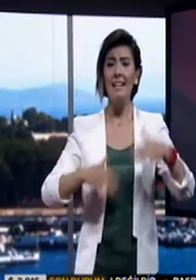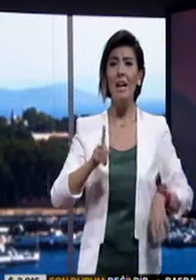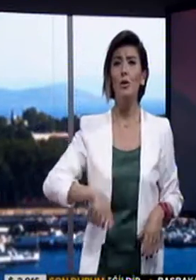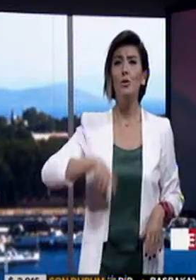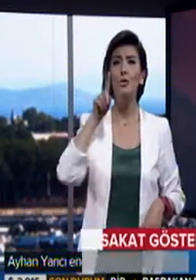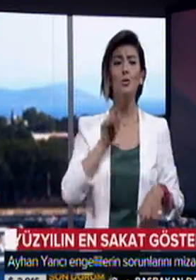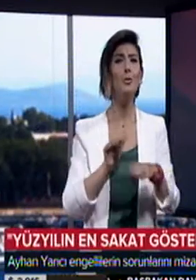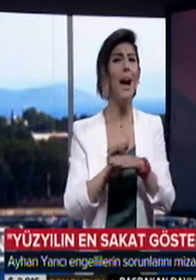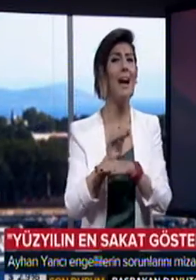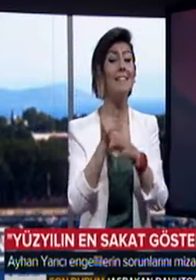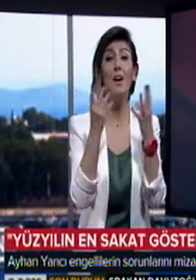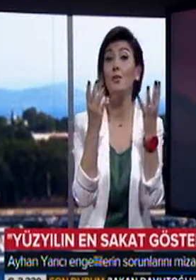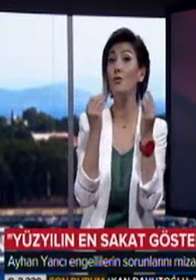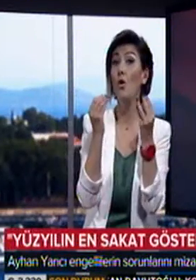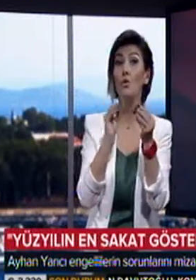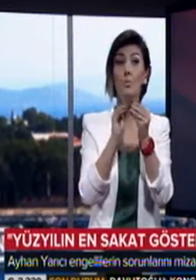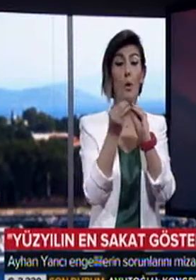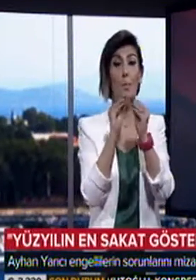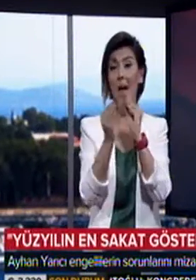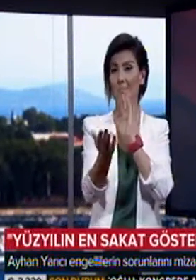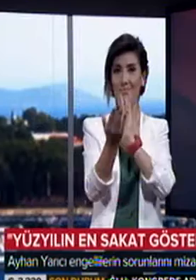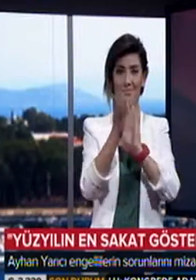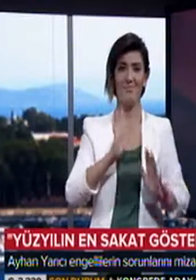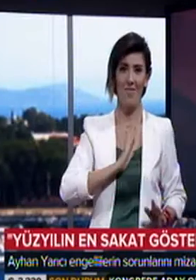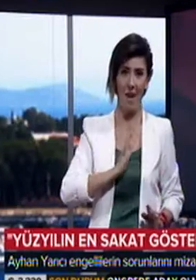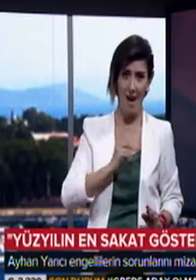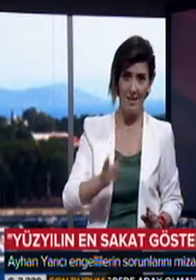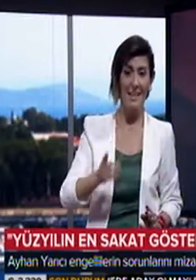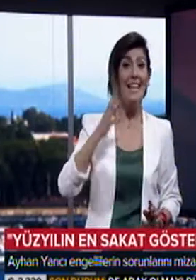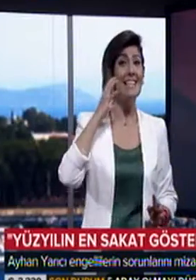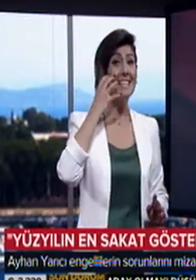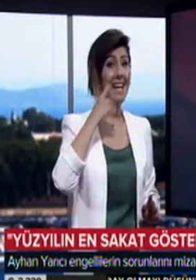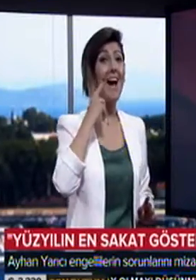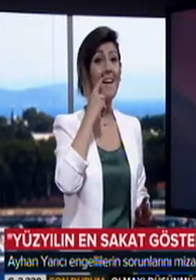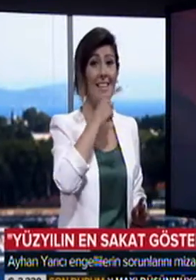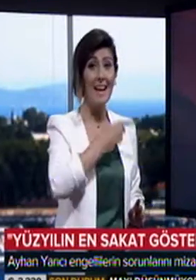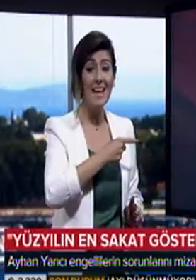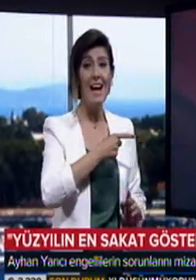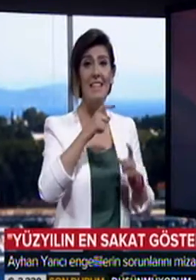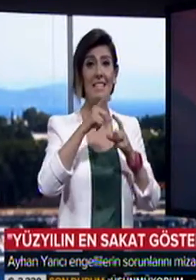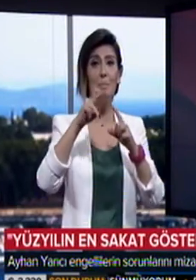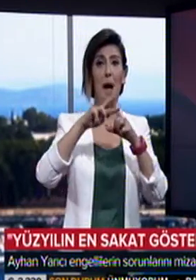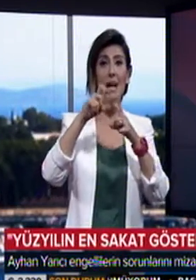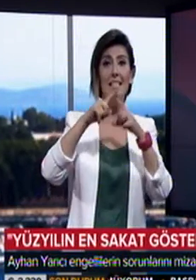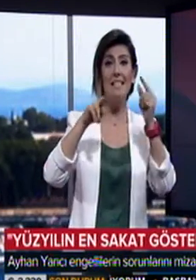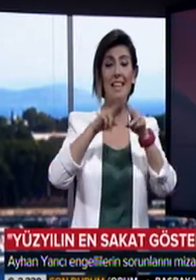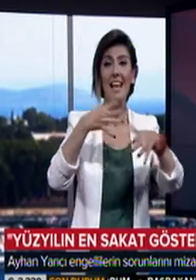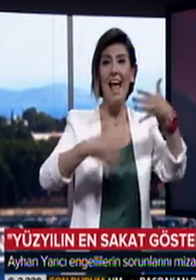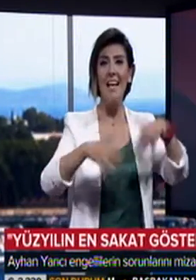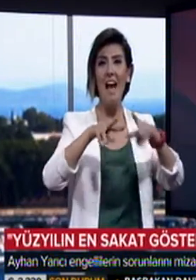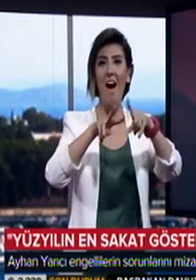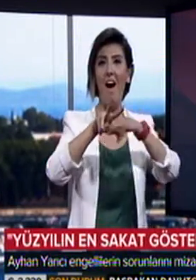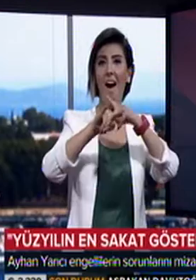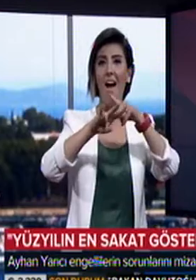Engelliler günlük hayatta pek çok sorunla karşılaşıyor. Sakarya'da spastik engelli Ayhan